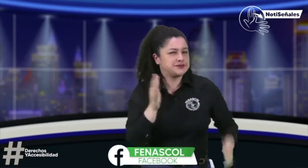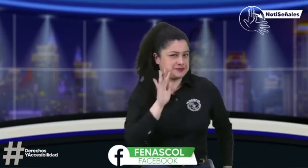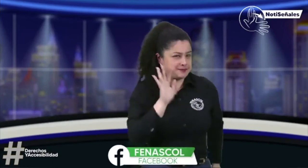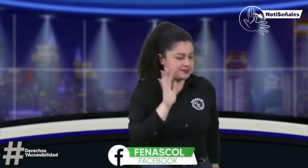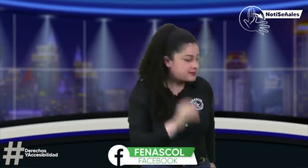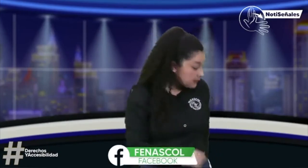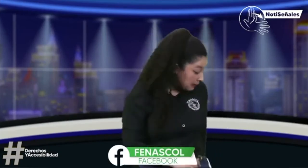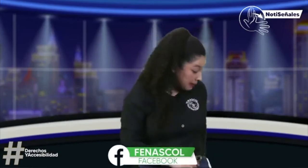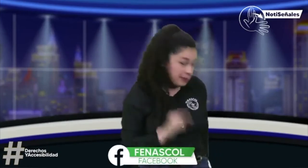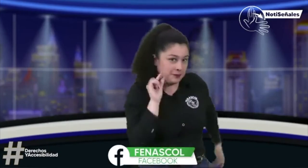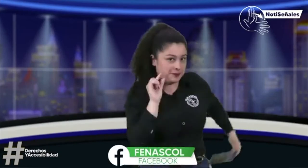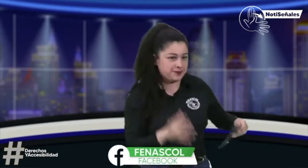nos están viendo en este momento?